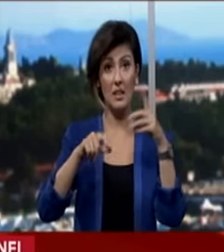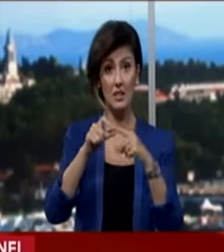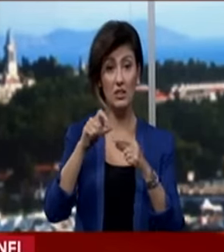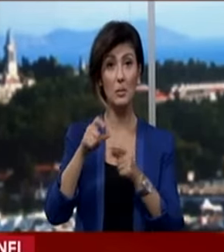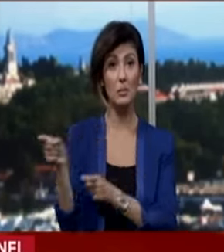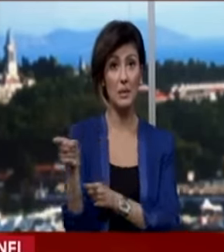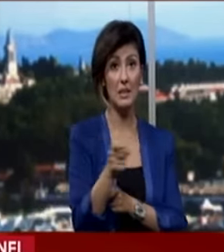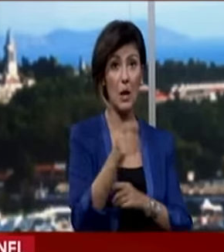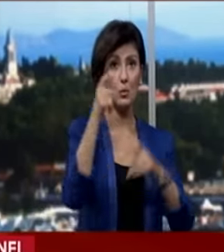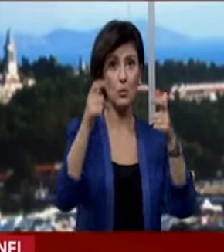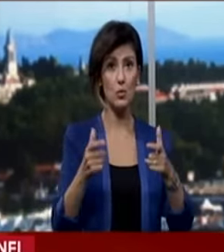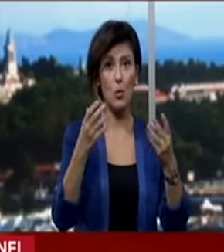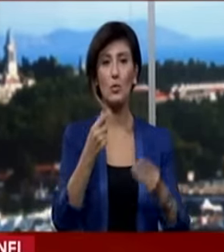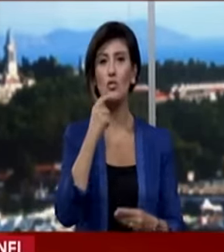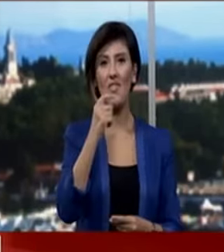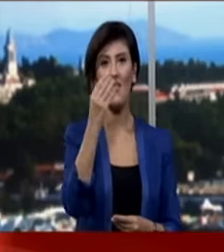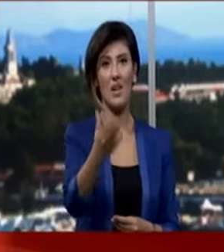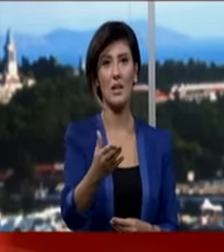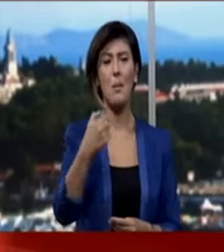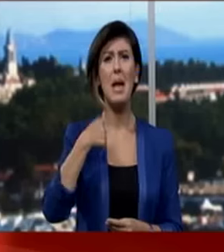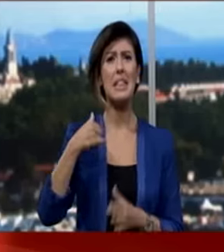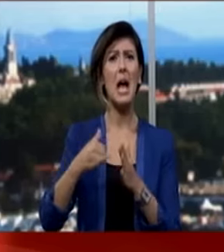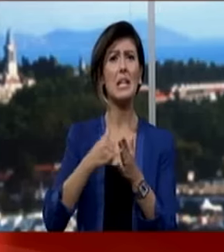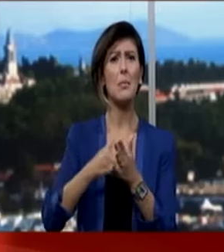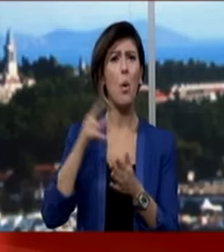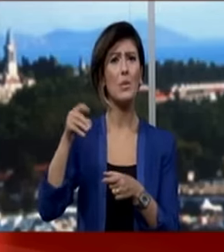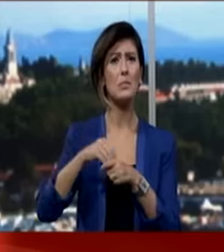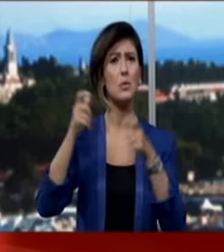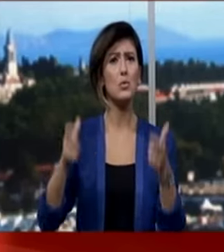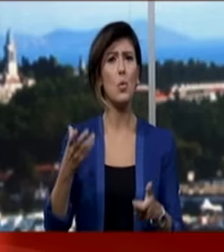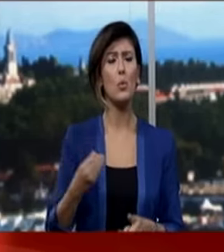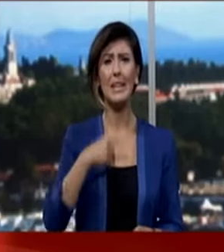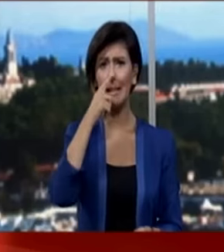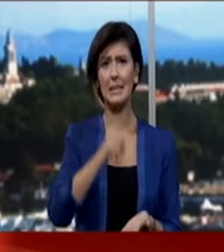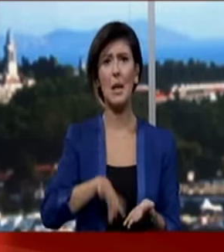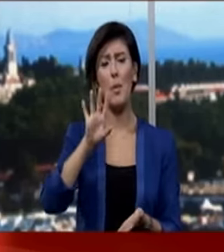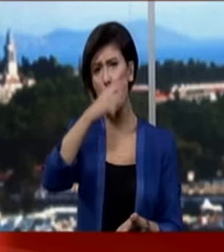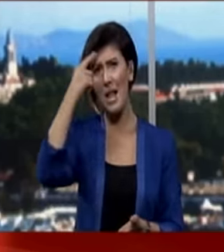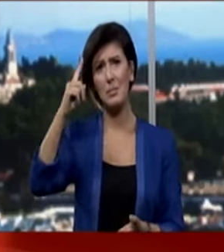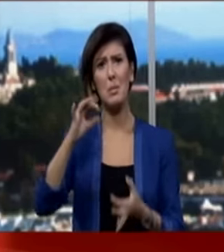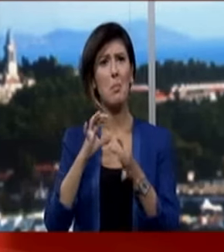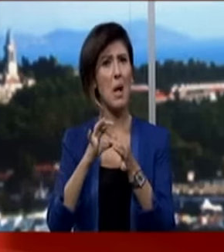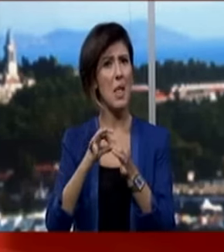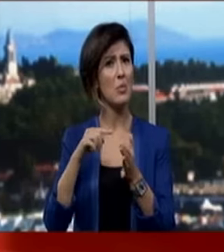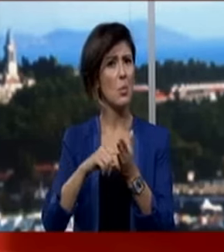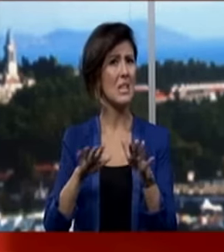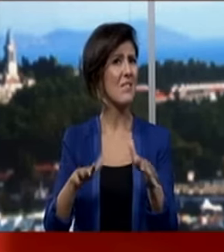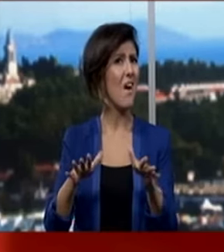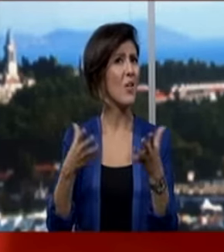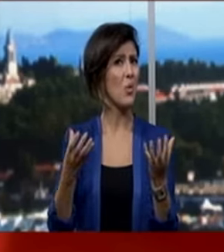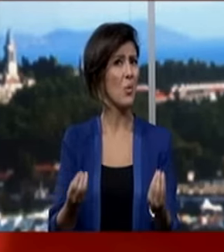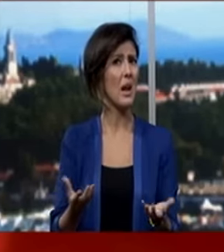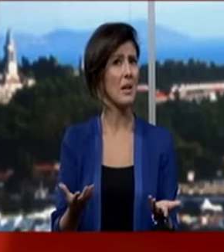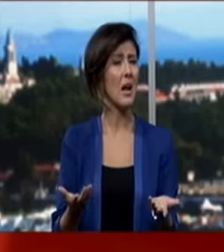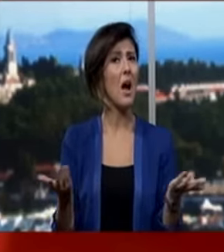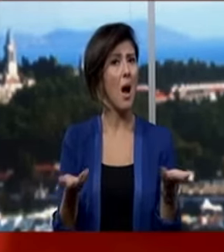iddialarına da cevap verdi. Ben Gaziantep'in onlar için bir üssü olduğuna inanmıyorum. Belki bir bağlantı noktası falan hani